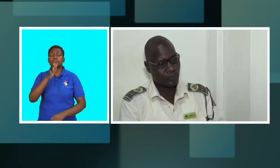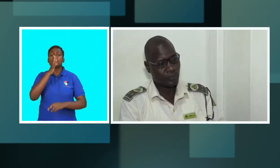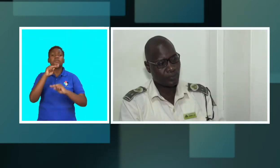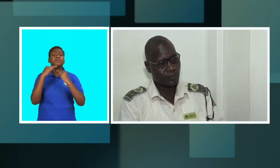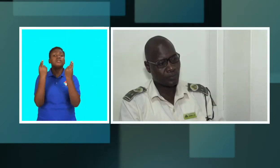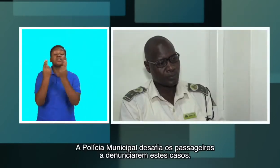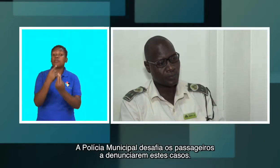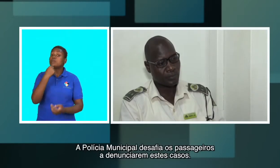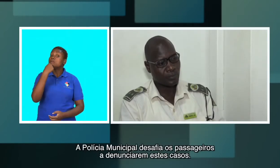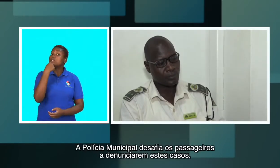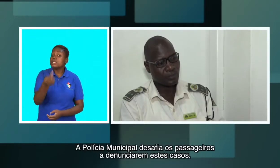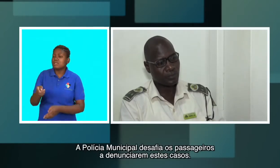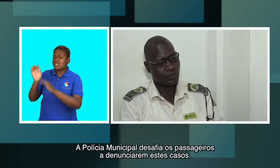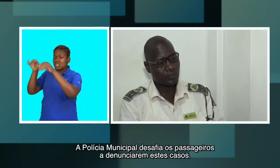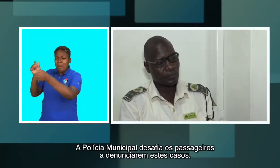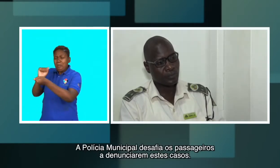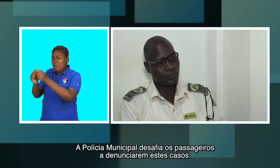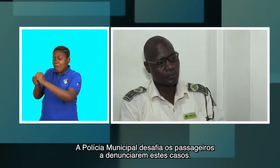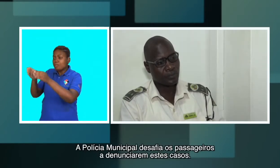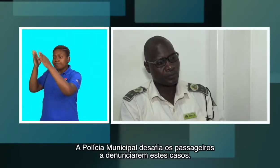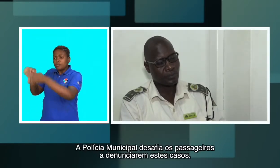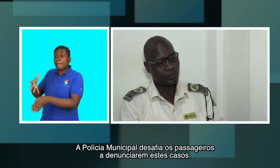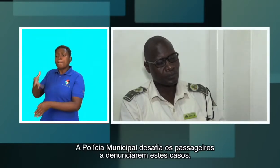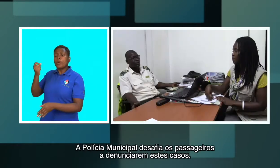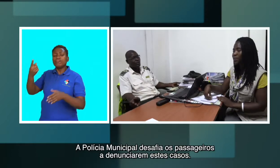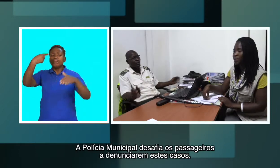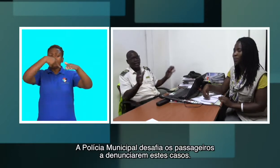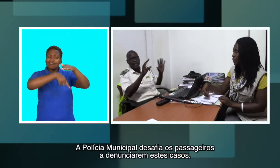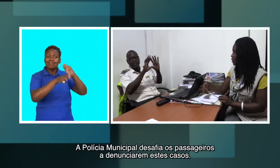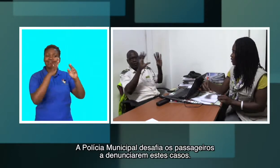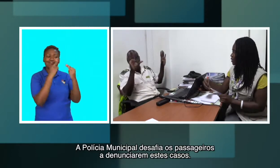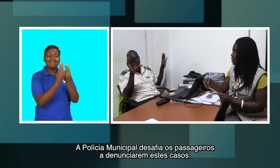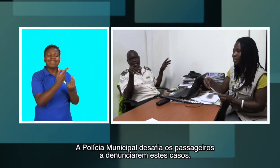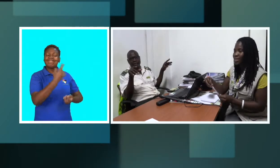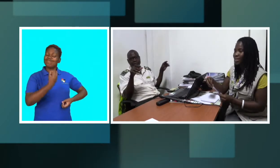A polícia municipal desafia os passageiros a denunciarem estes casos.